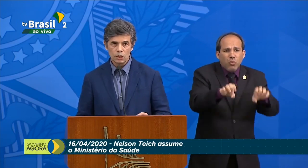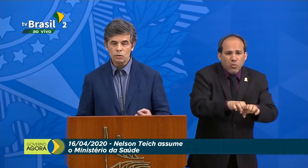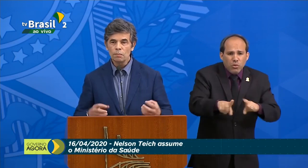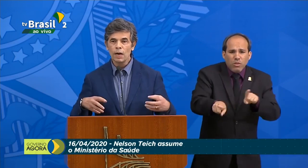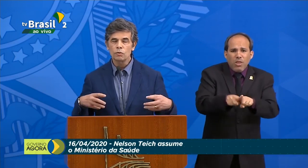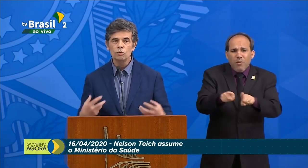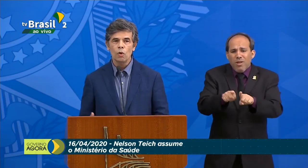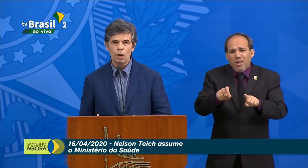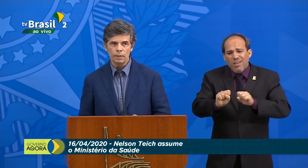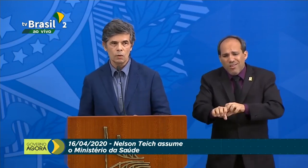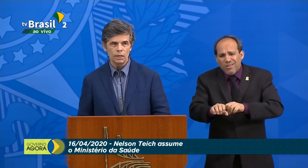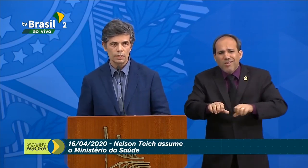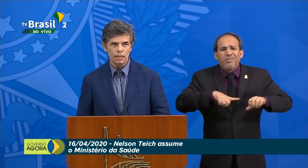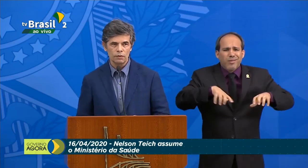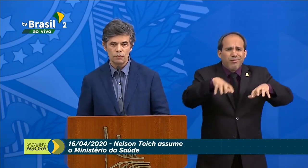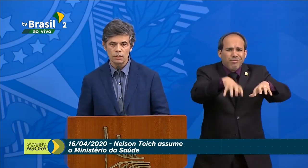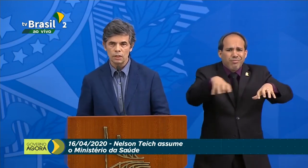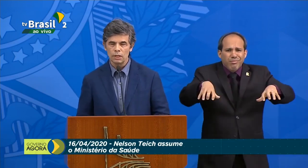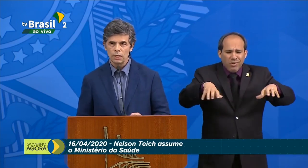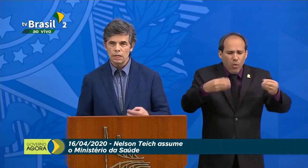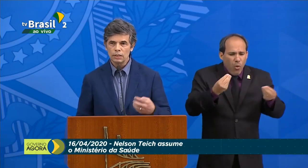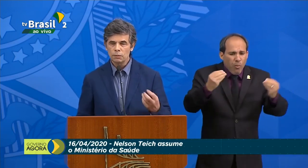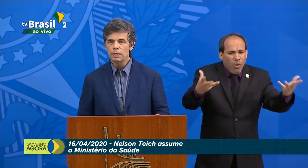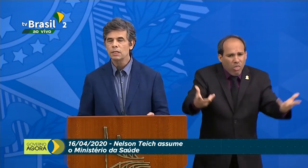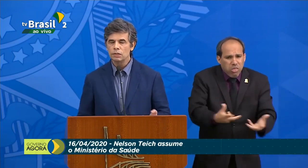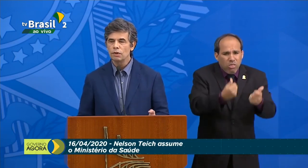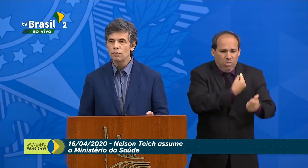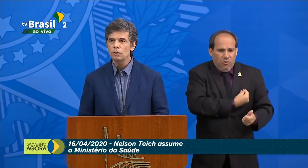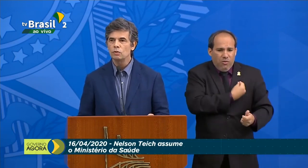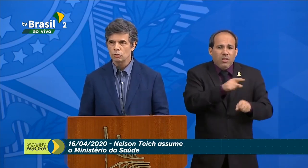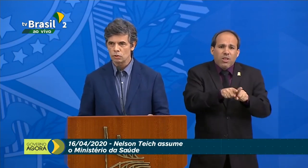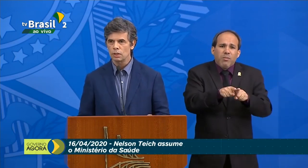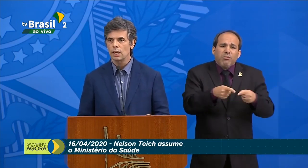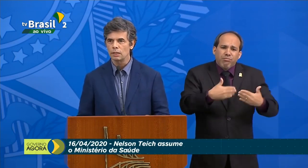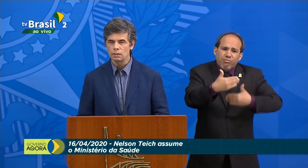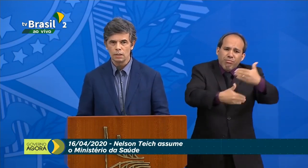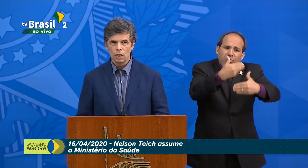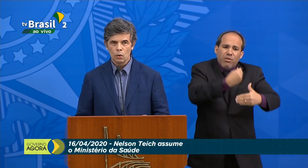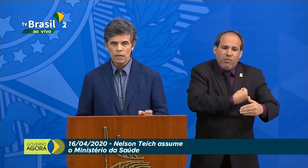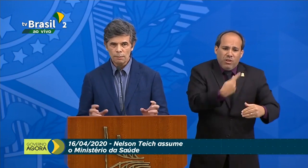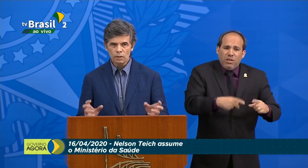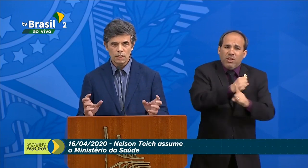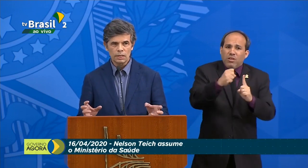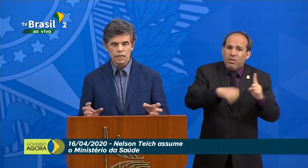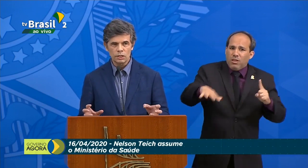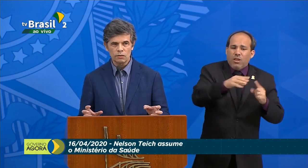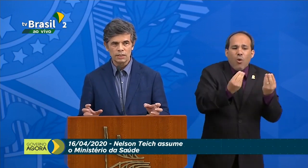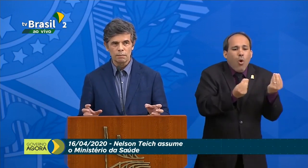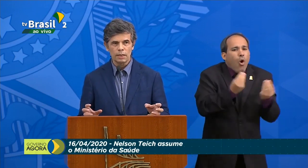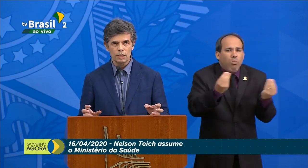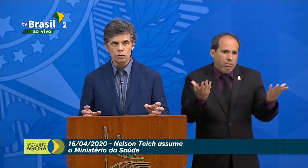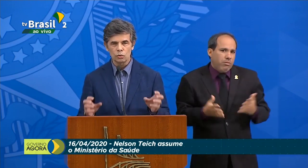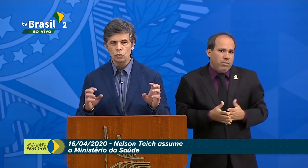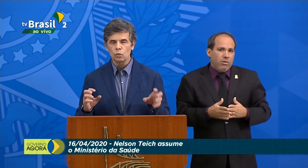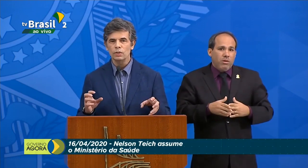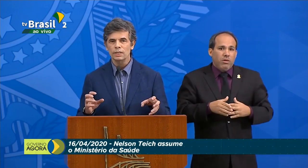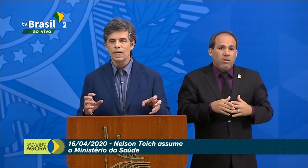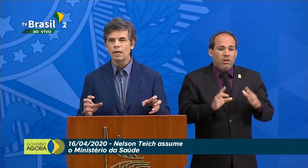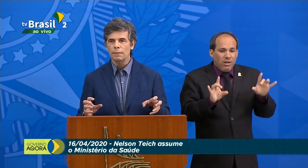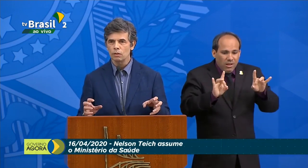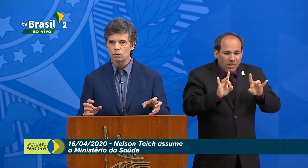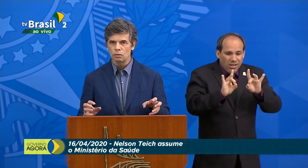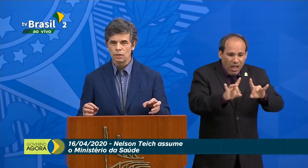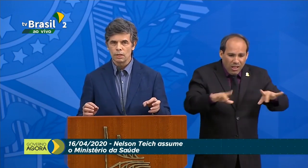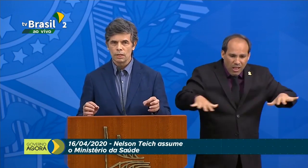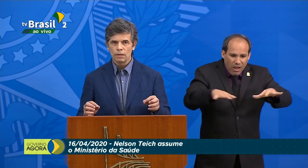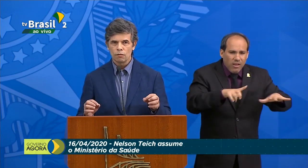educação. Isso tem um impacto enorme na qualidade de vida e na expectativa de vida de uma sociedade. O que é importante é que a gente vai trabalhar isso tudo com